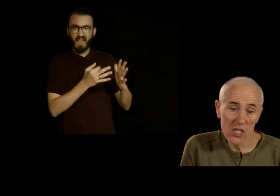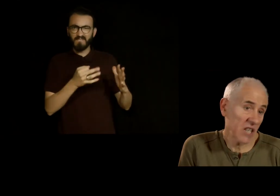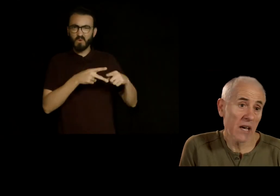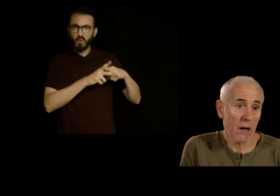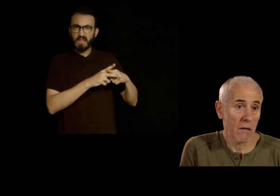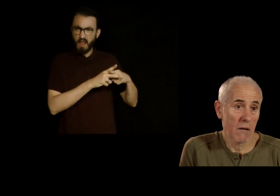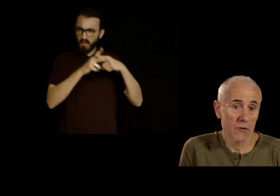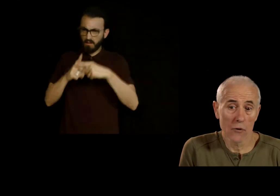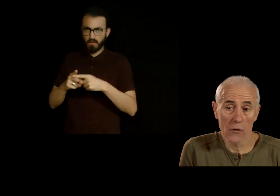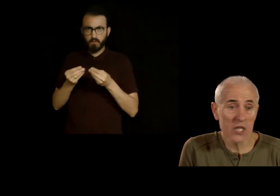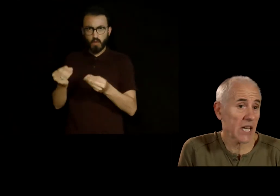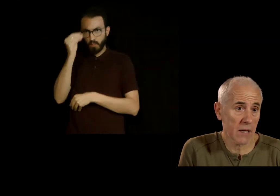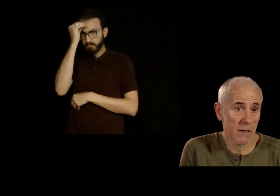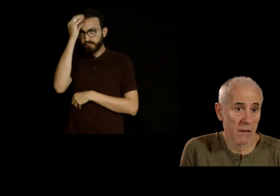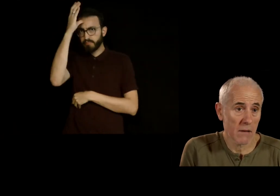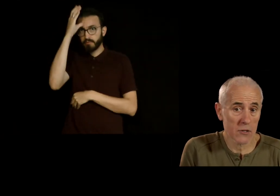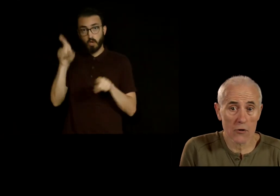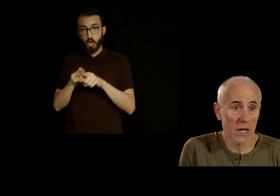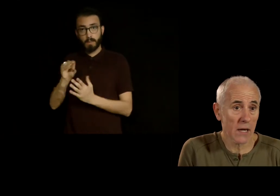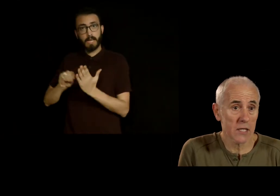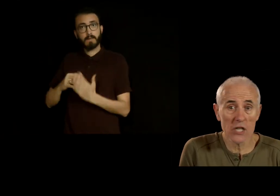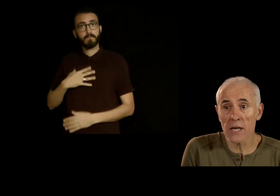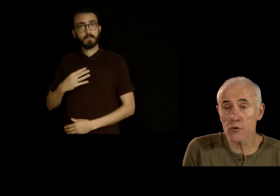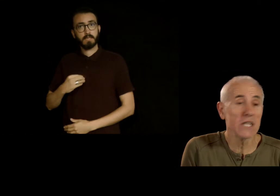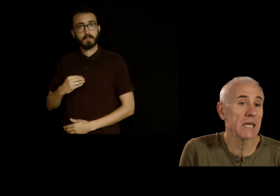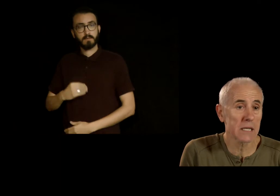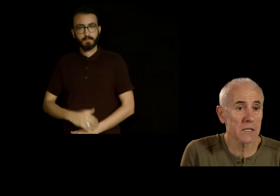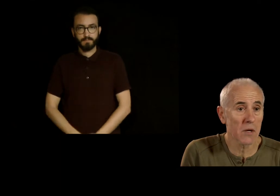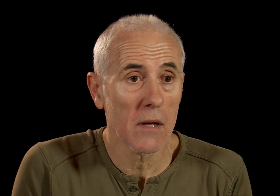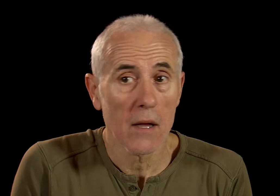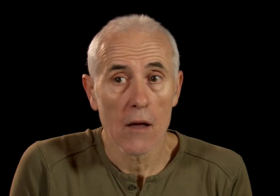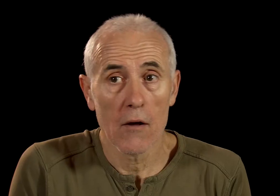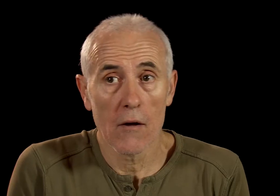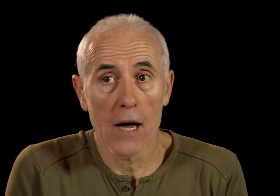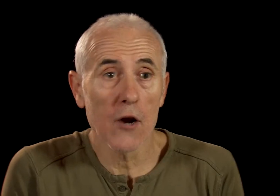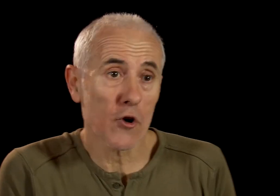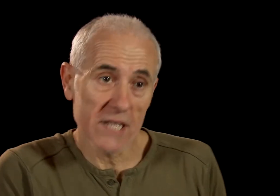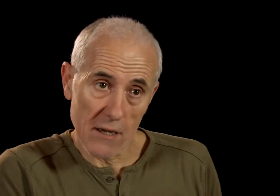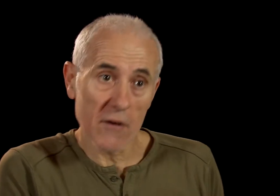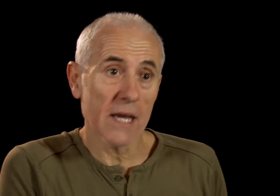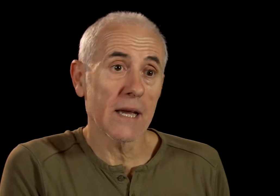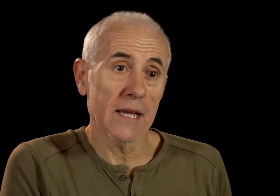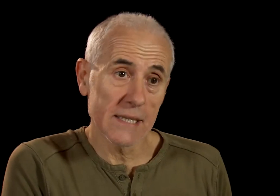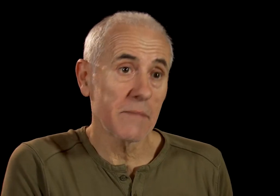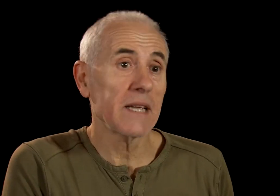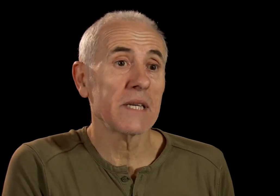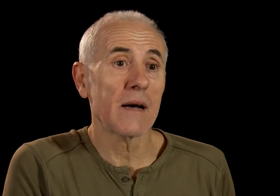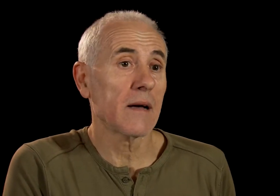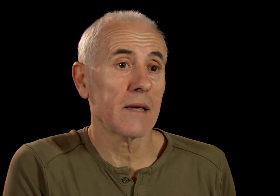génère de l'échec scolaire, qui génère de l'illettrisme, alors que cette langue existe bel et bien et